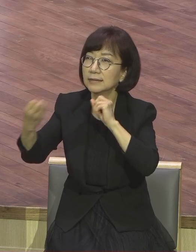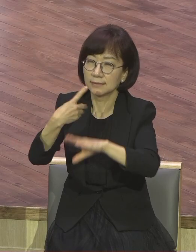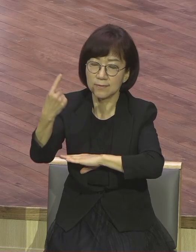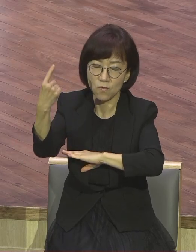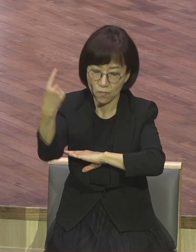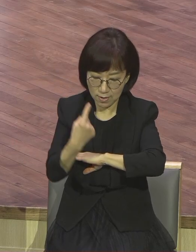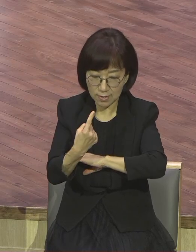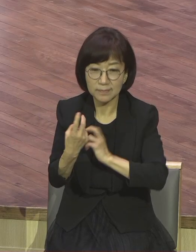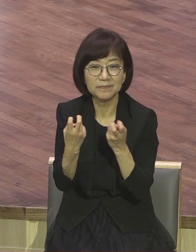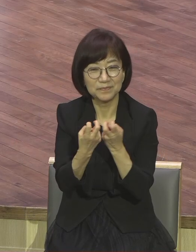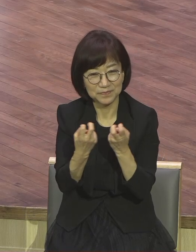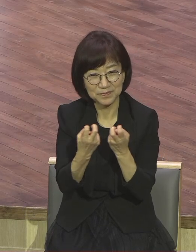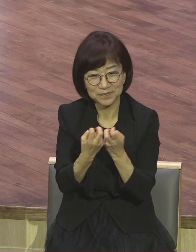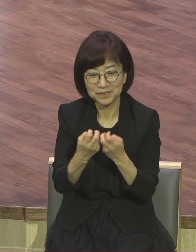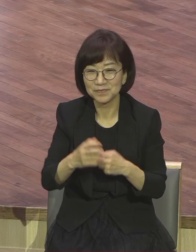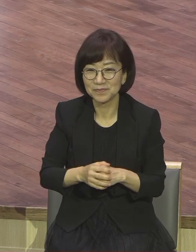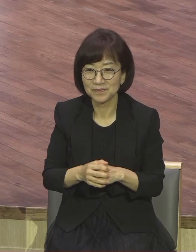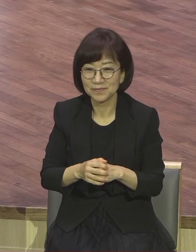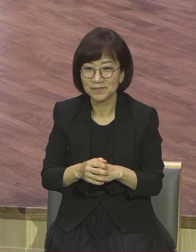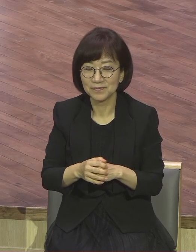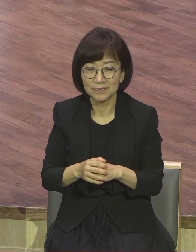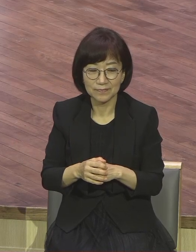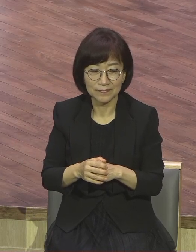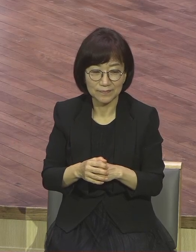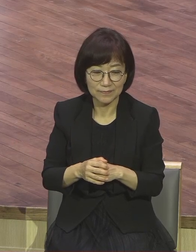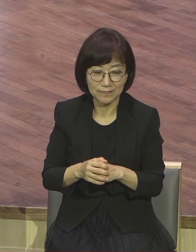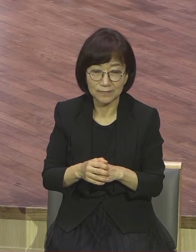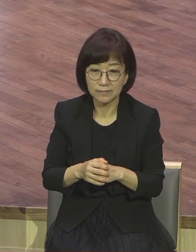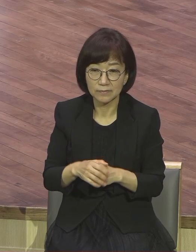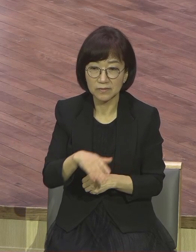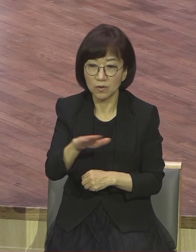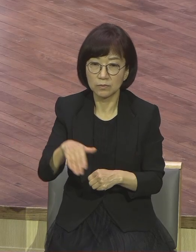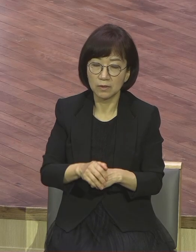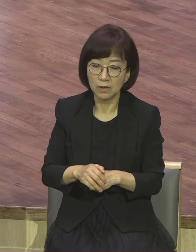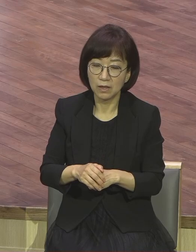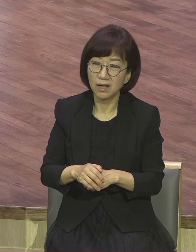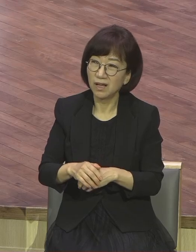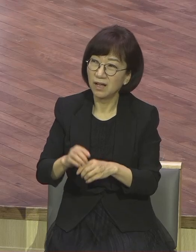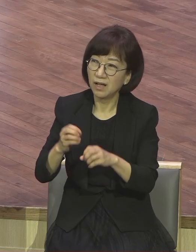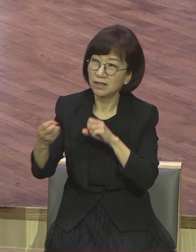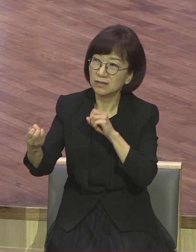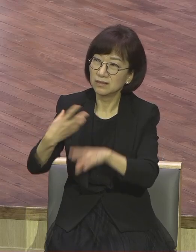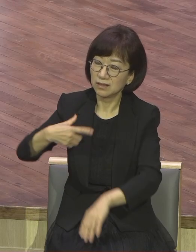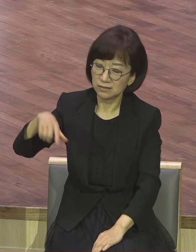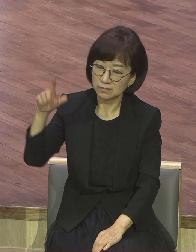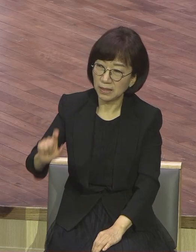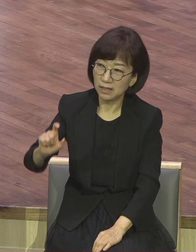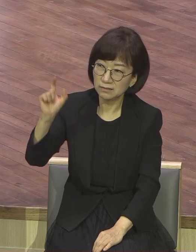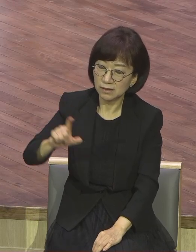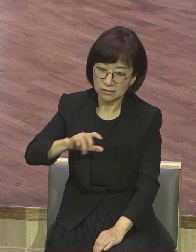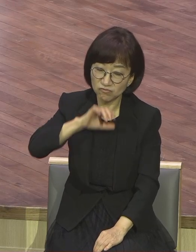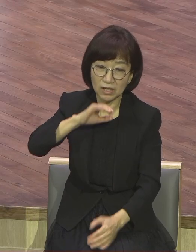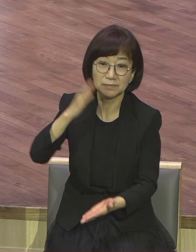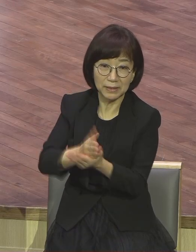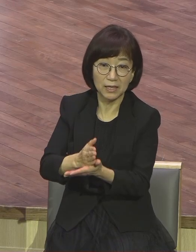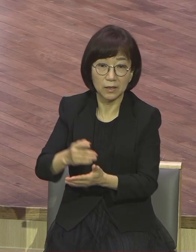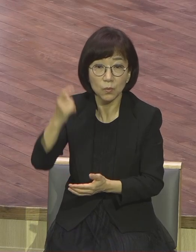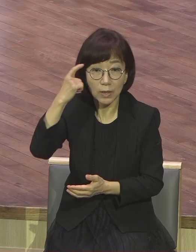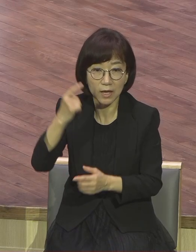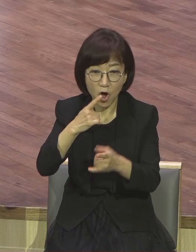지름길이요. 응답 안 해준다고 화내지 마세요. 언약 기도를 빨리 해보고 하면 응답 받아요. 하나님은